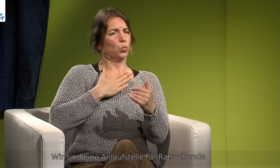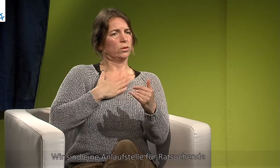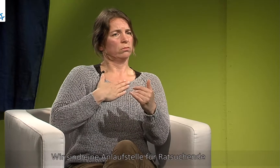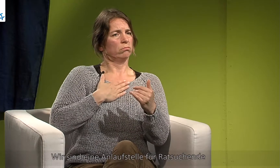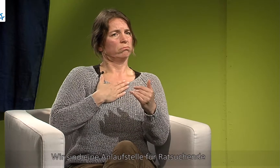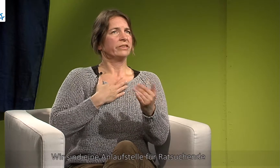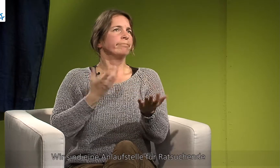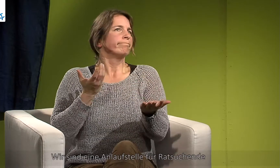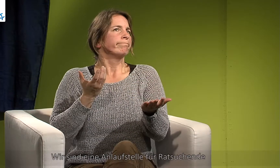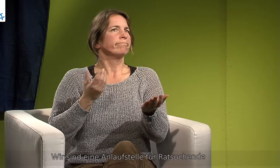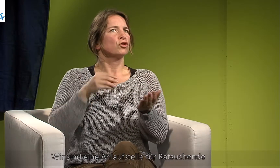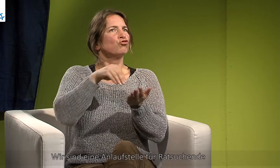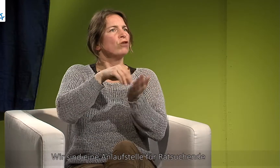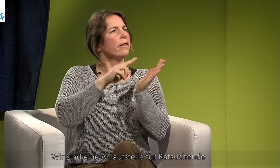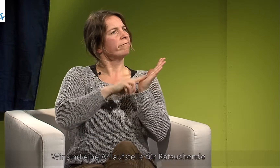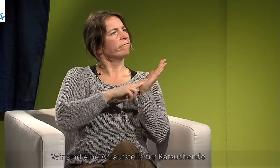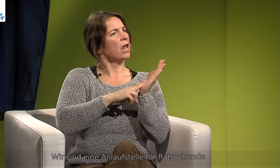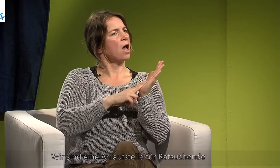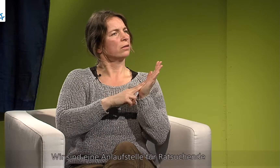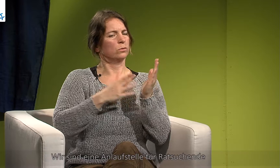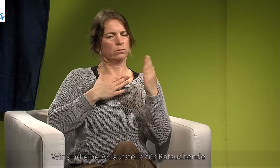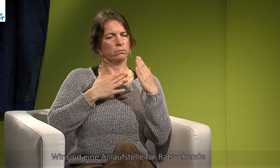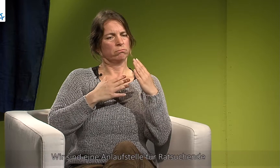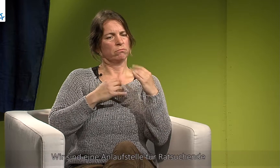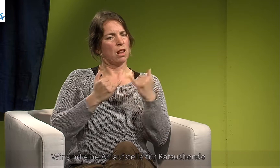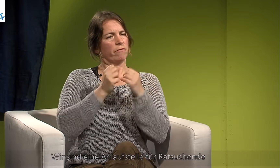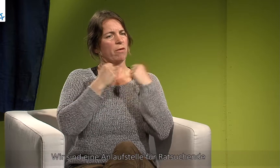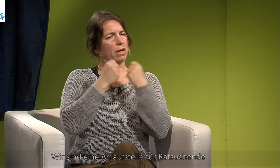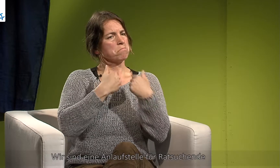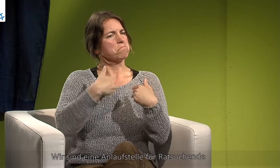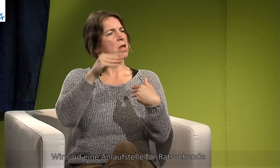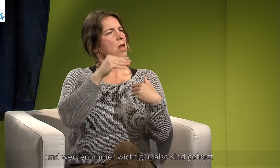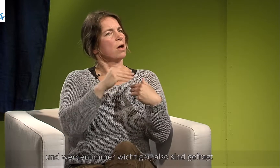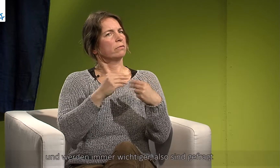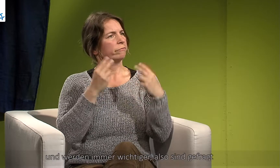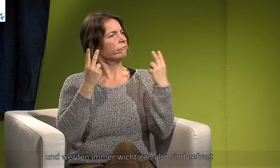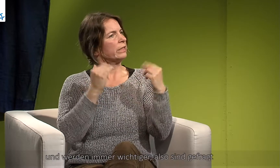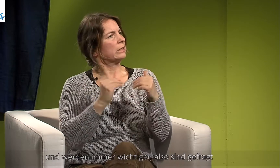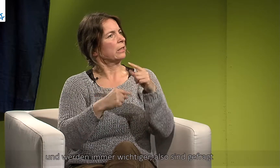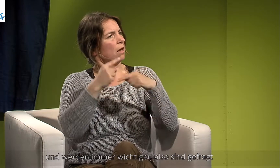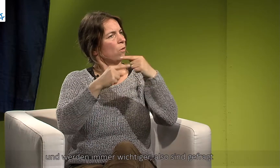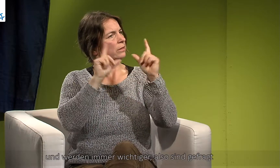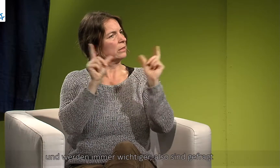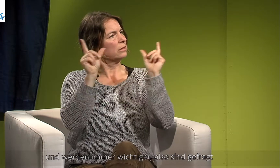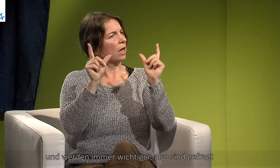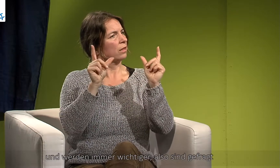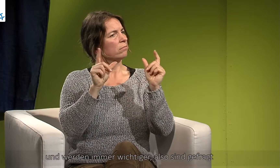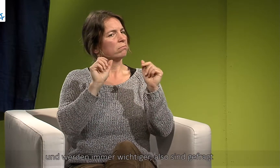ja so eine Anlaufstelle für Ratsuchende und werden eben immer wichtiger, also